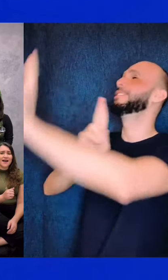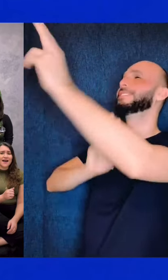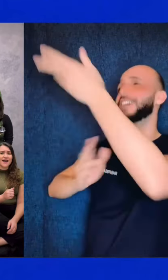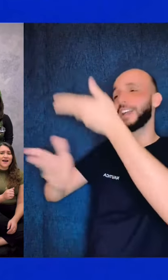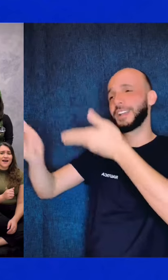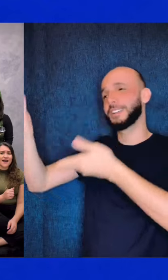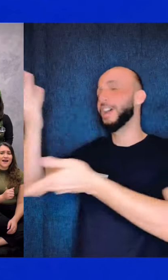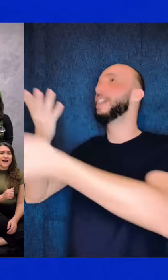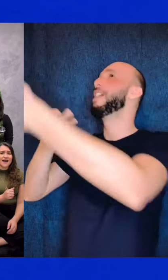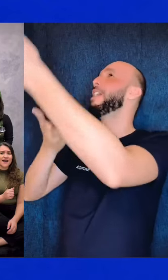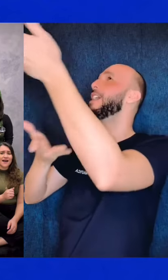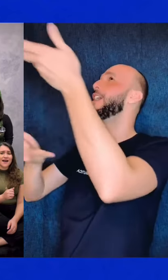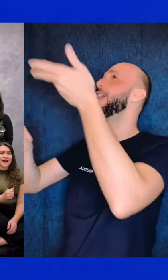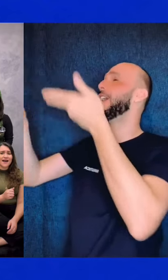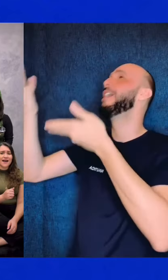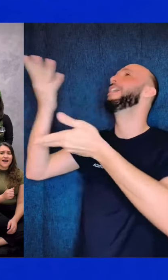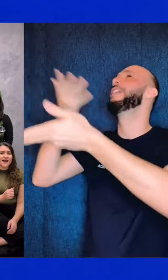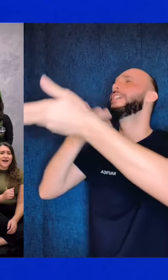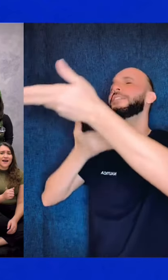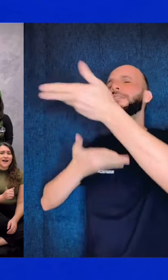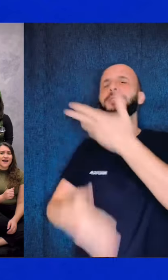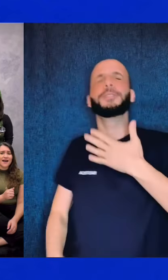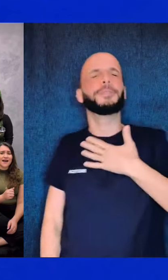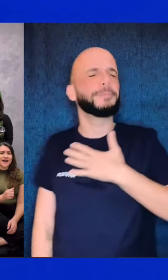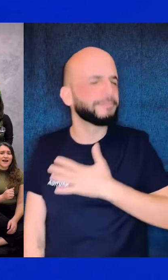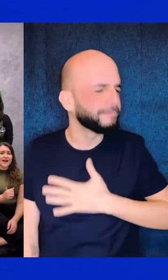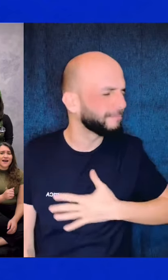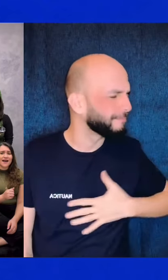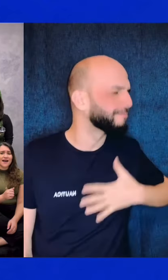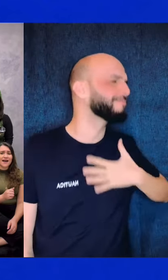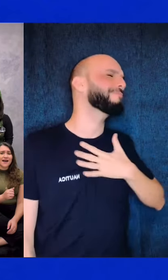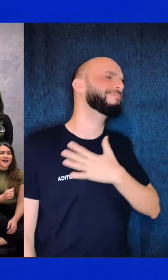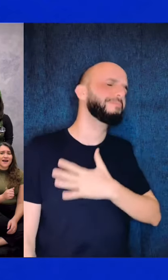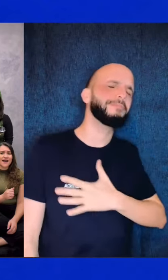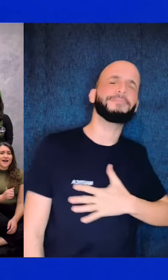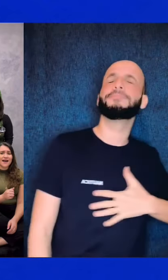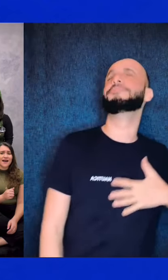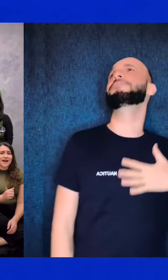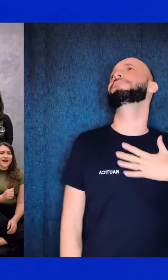Senhor, meu prazer é viver. Amém. Amém.